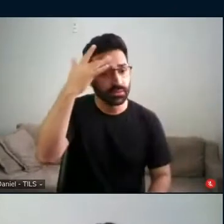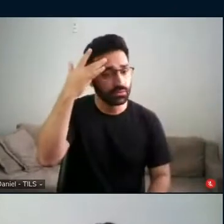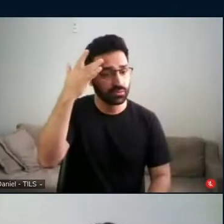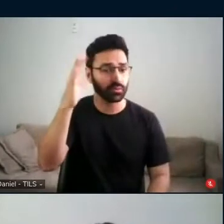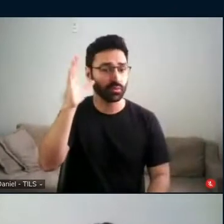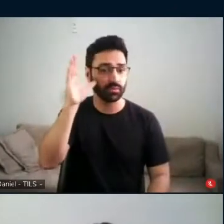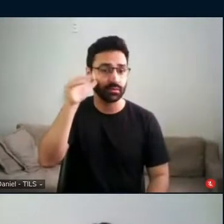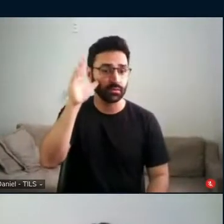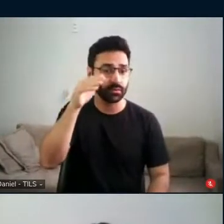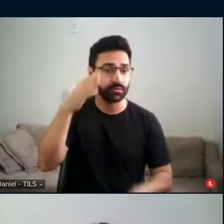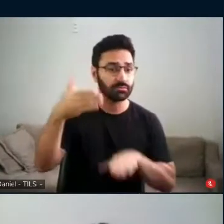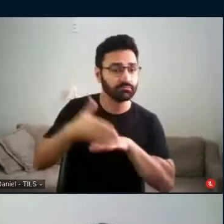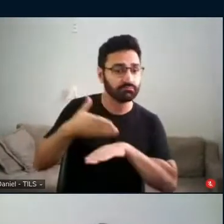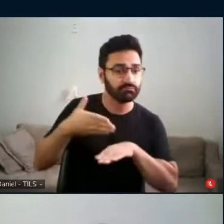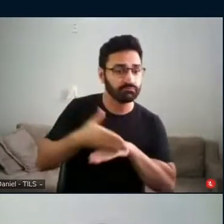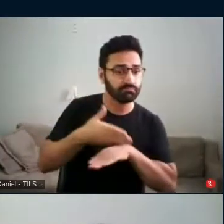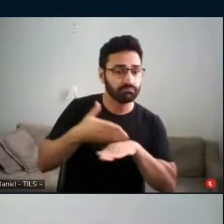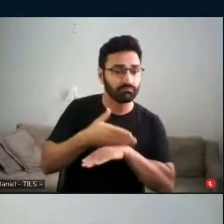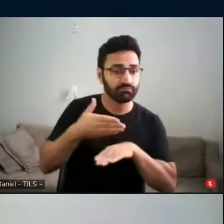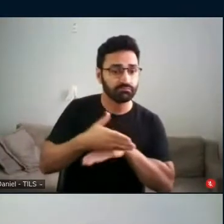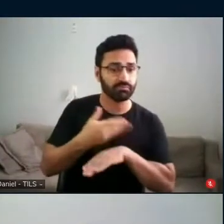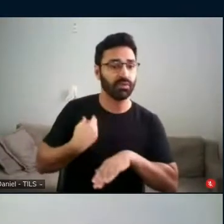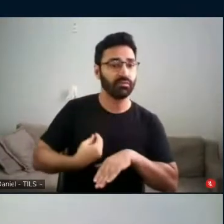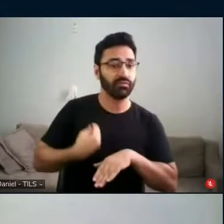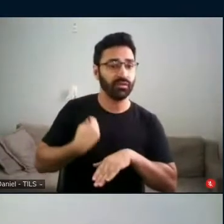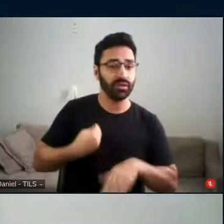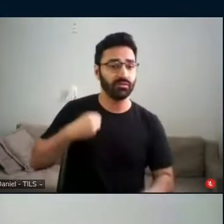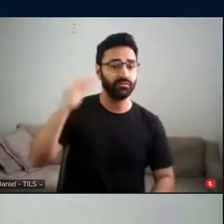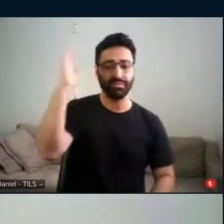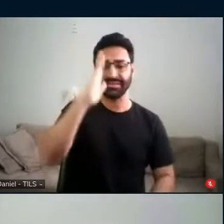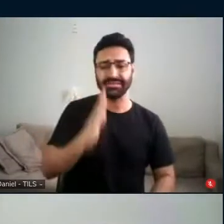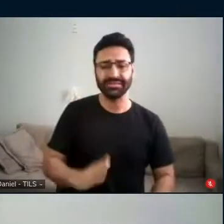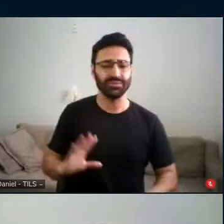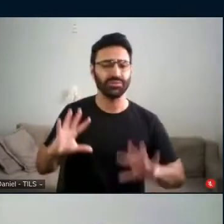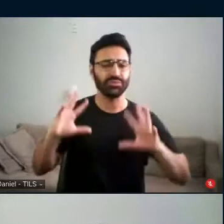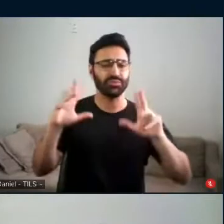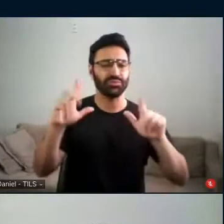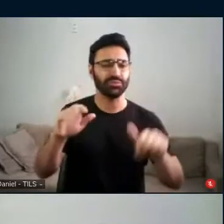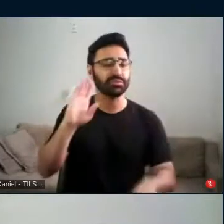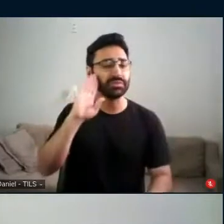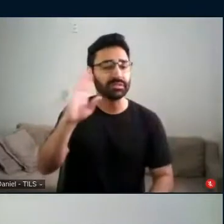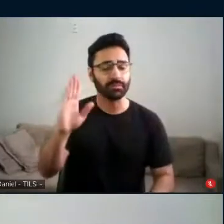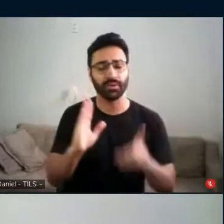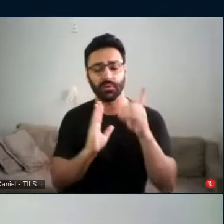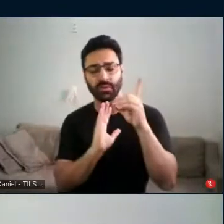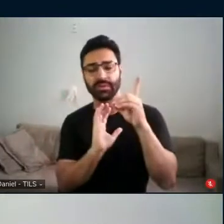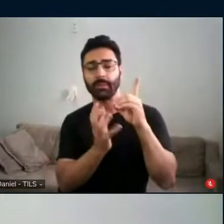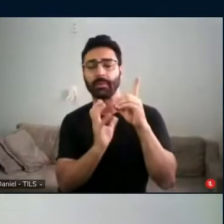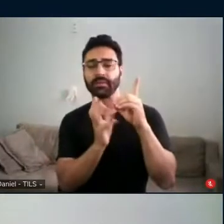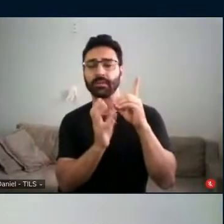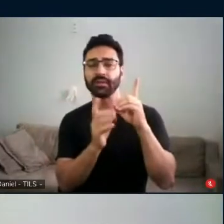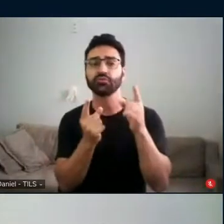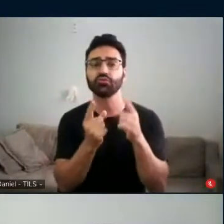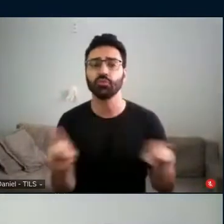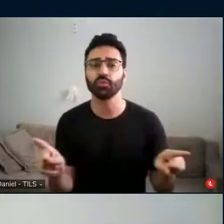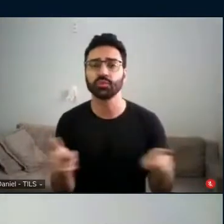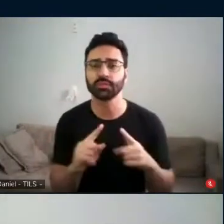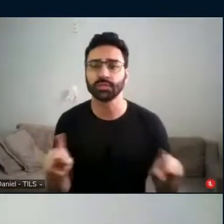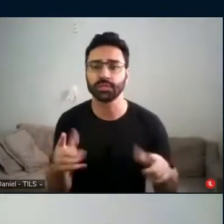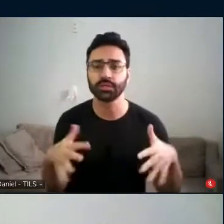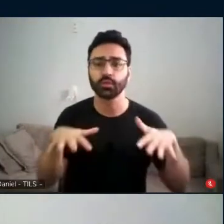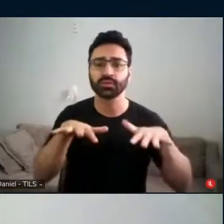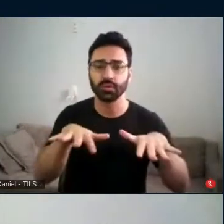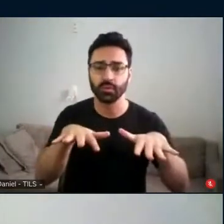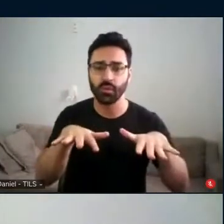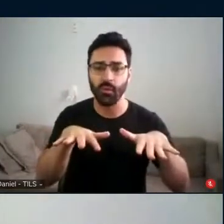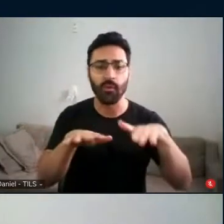de várias partes do país, em especial do Departamento de Música e Inclusão da Universidade